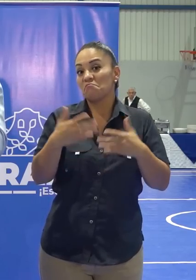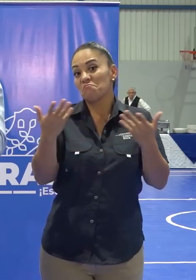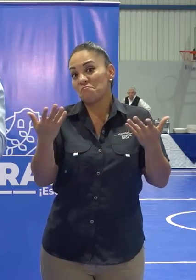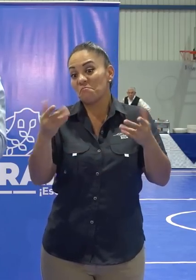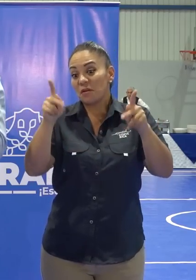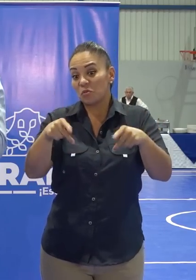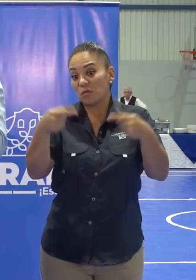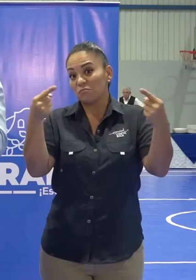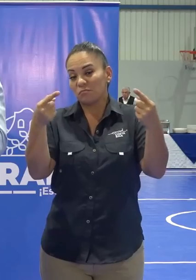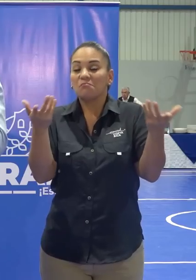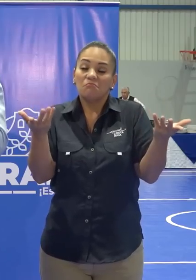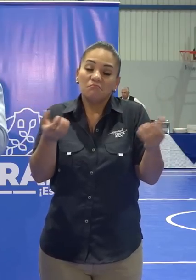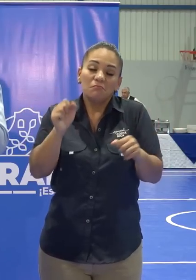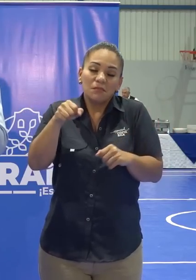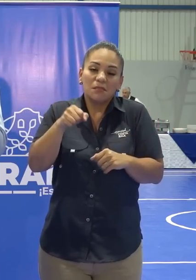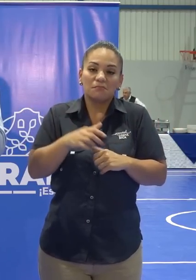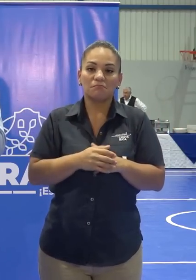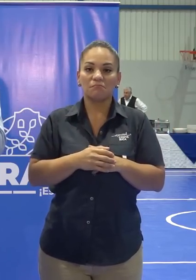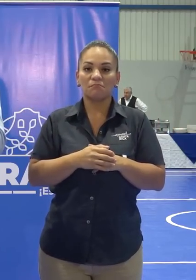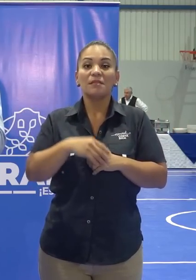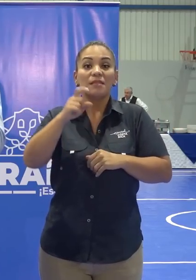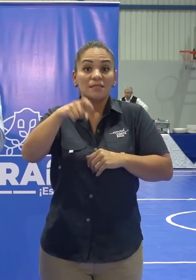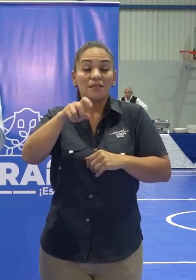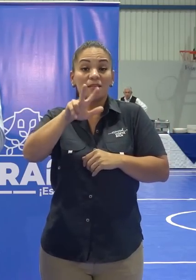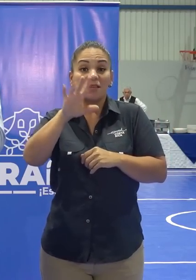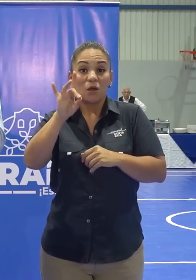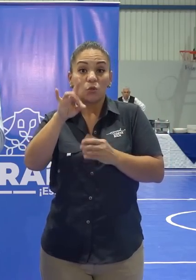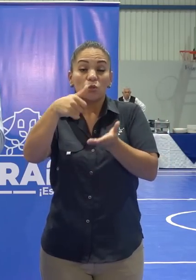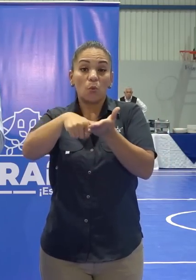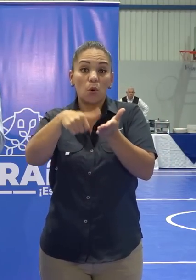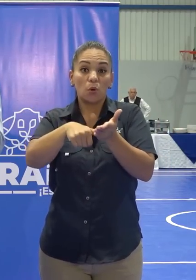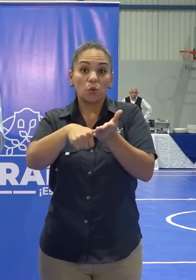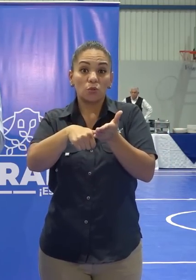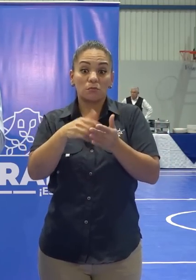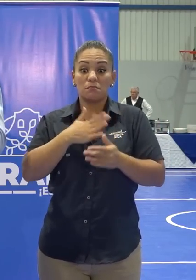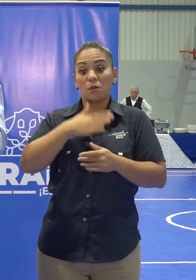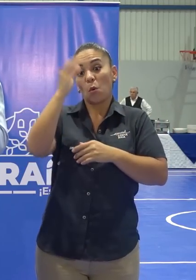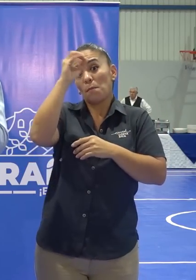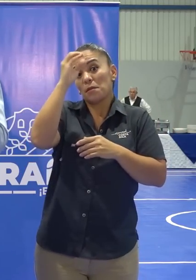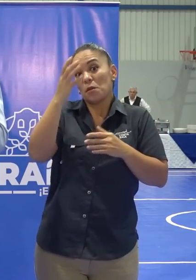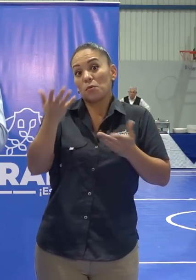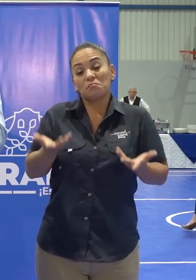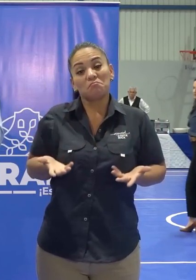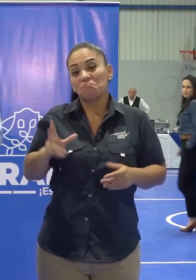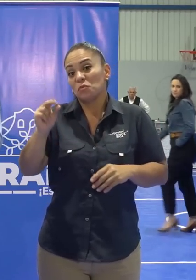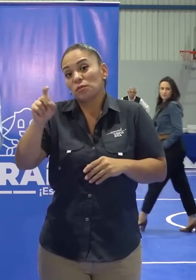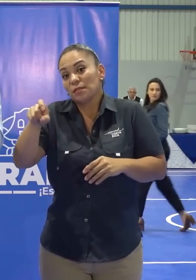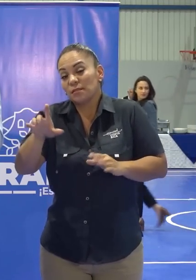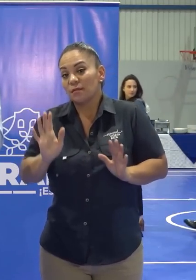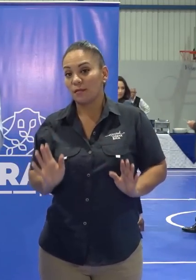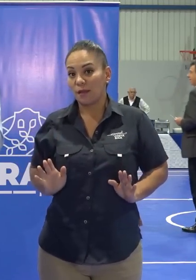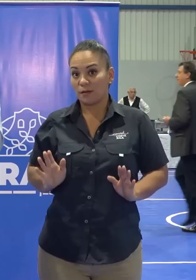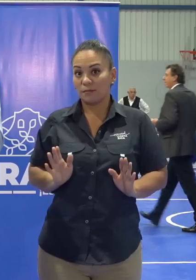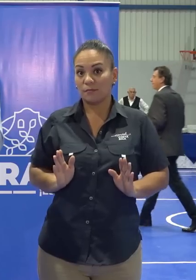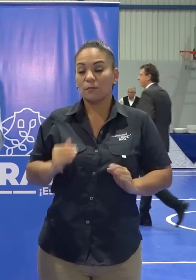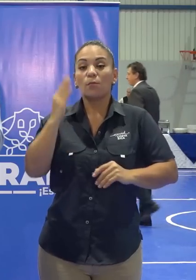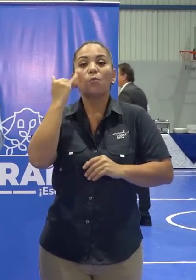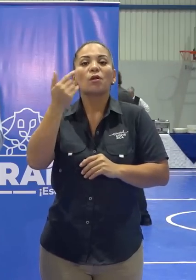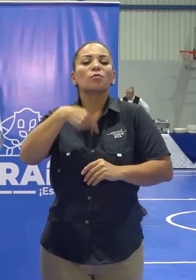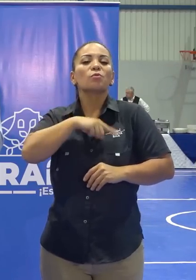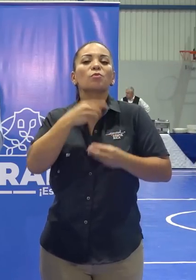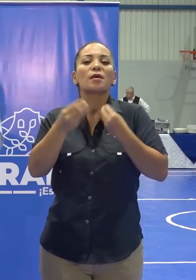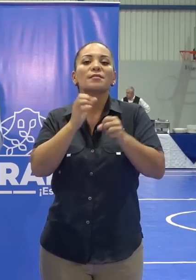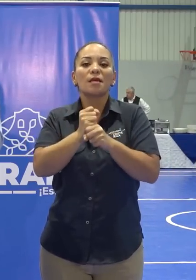oposición? Absolutamente. ¿Se ocupan los 38 votos? En mi opinión, no se ocupan, porque lo que estamos